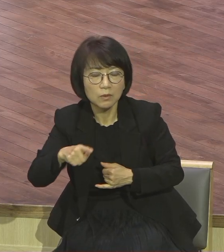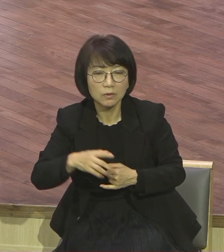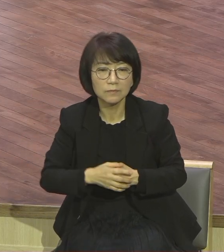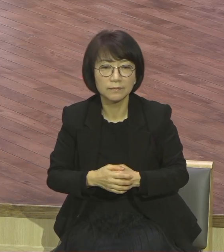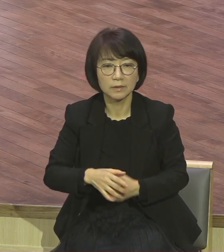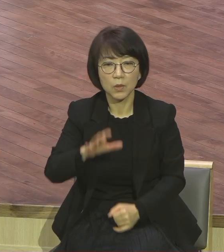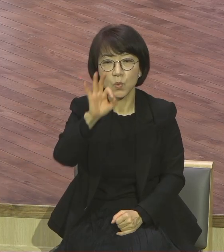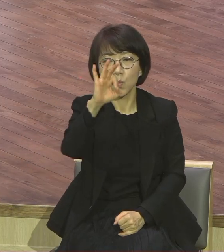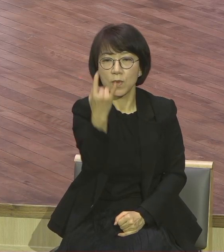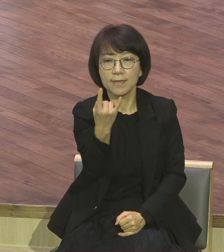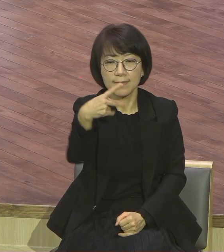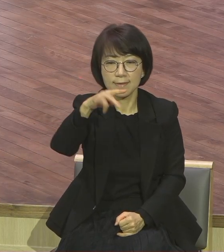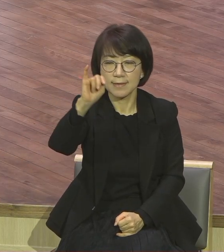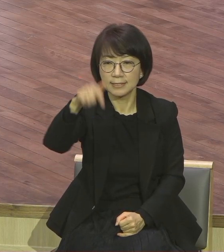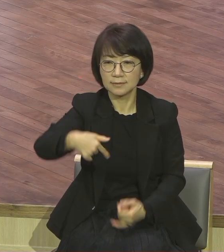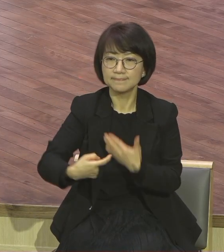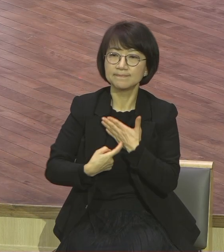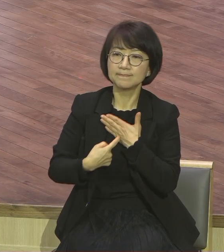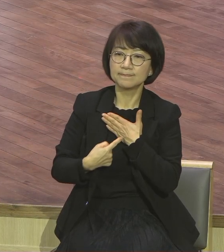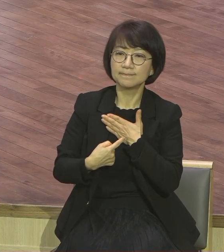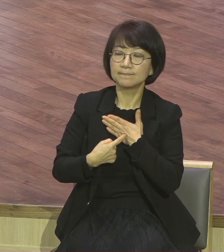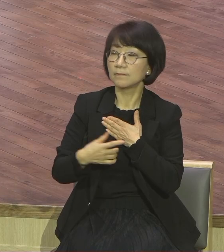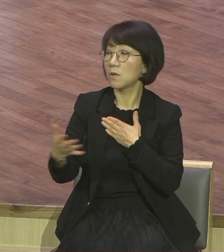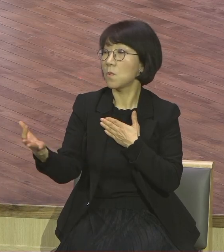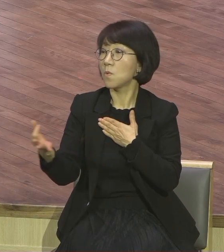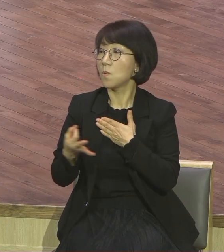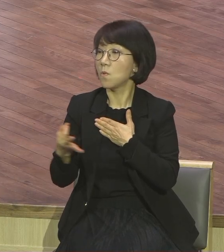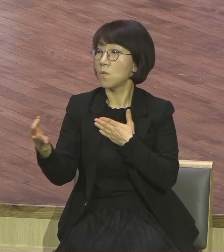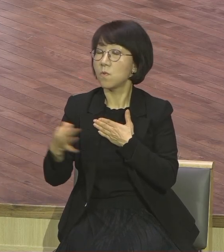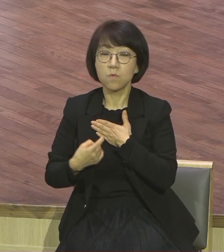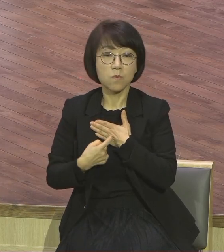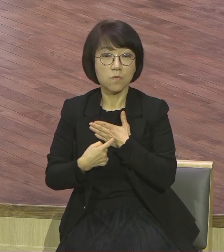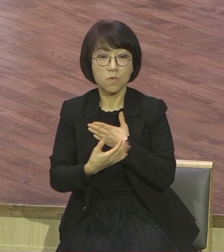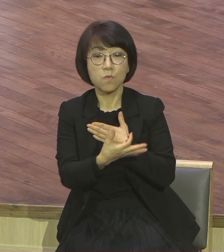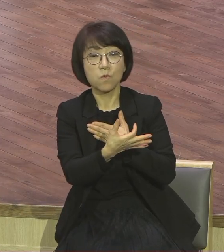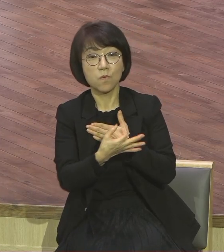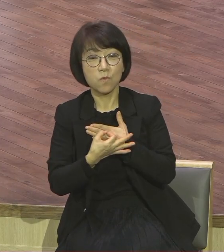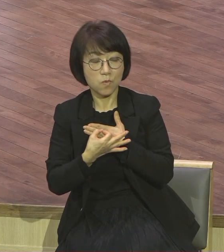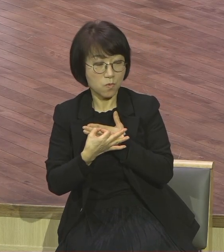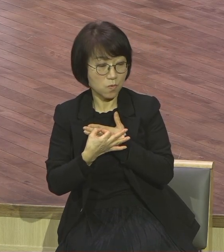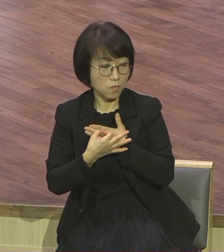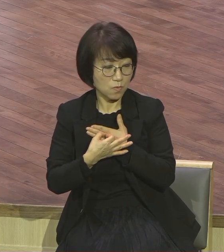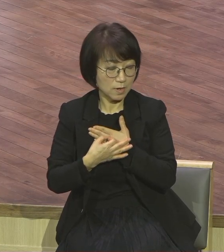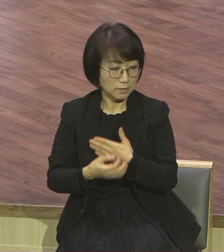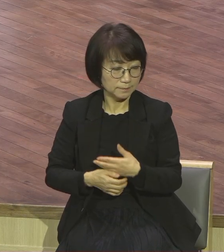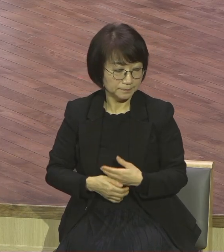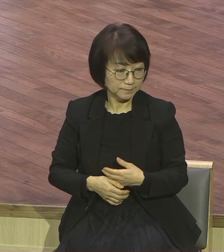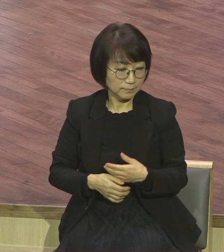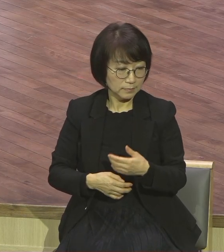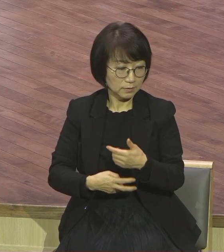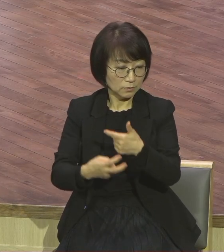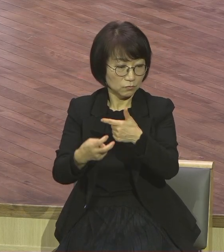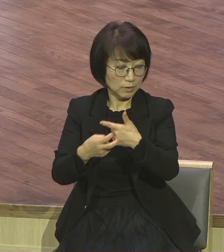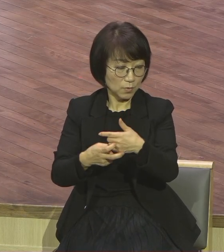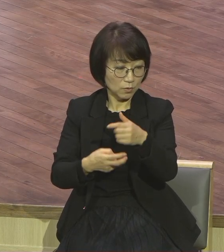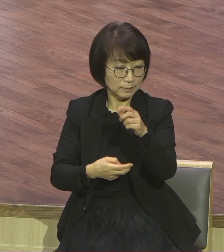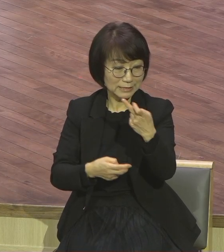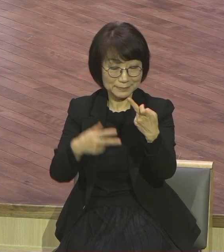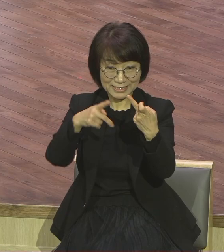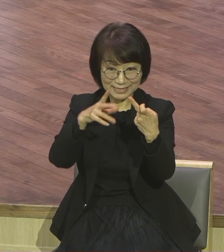누룩이란 누가 보면 12장 1절을 보면 바리세인들의 누룩 곧 외식을 주의하라